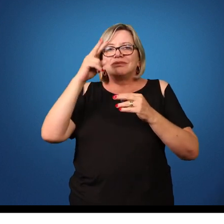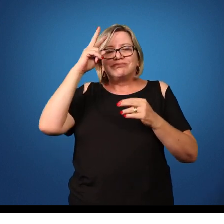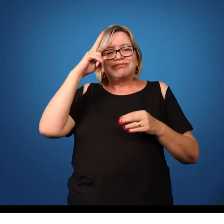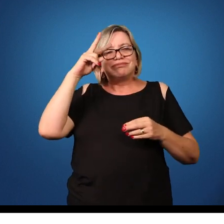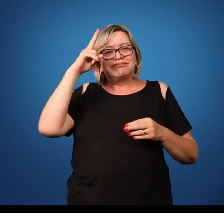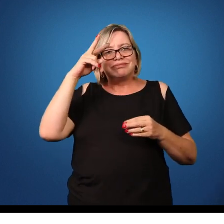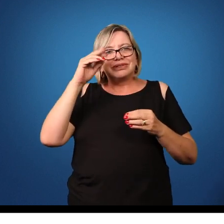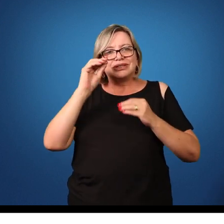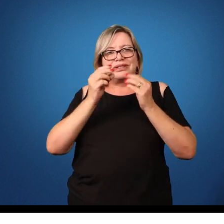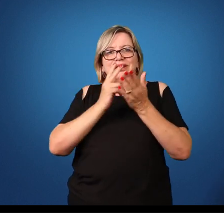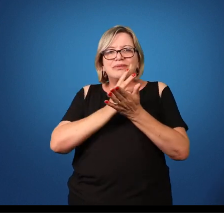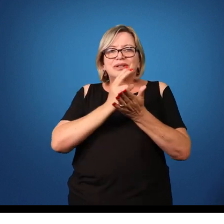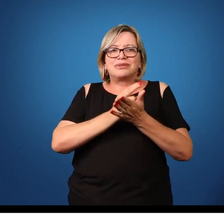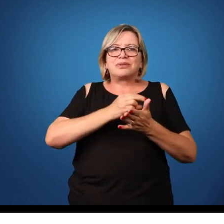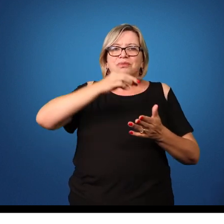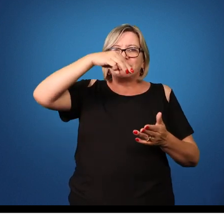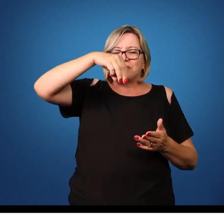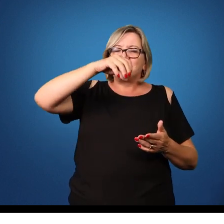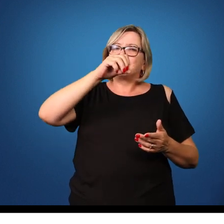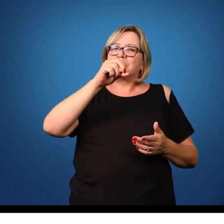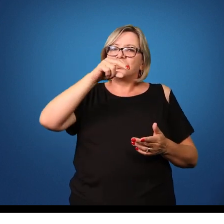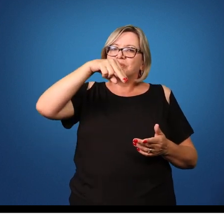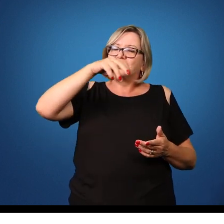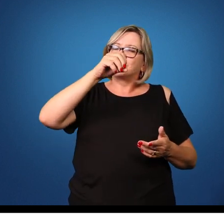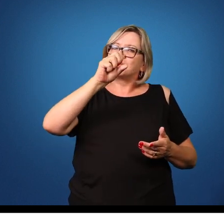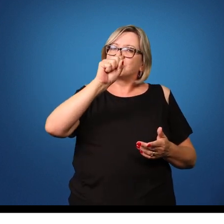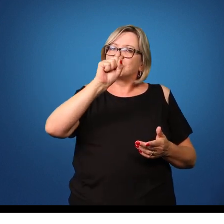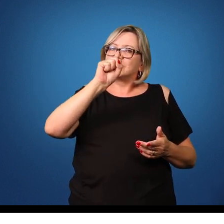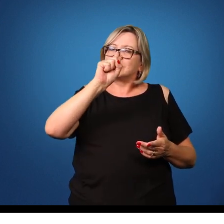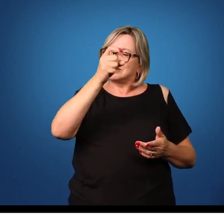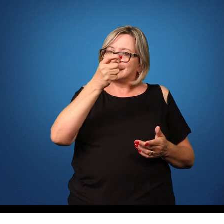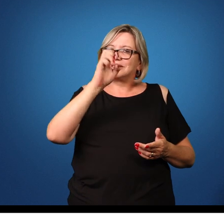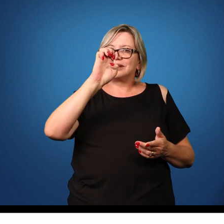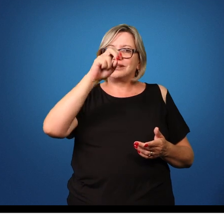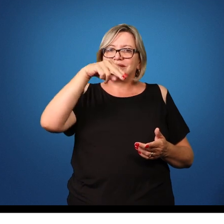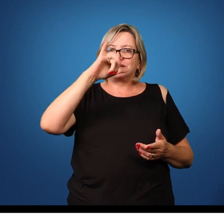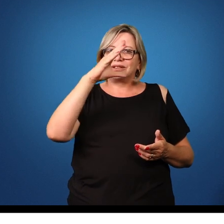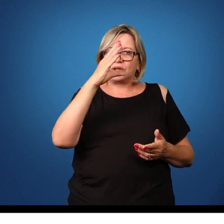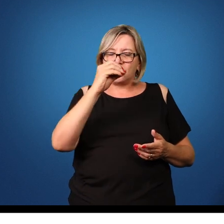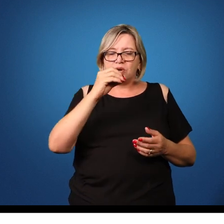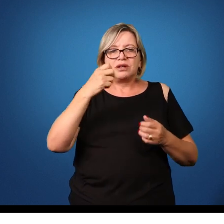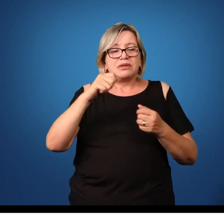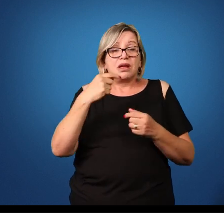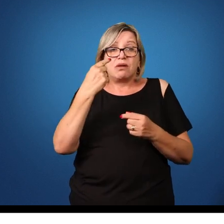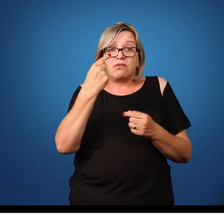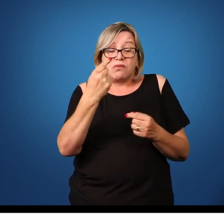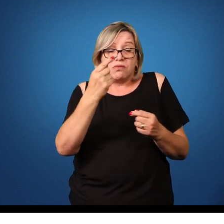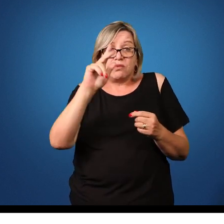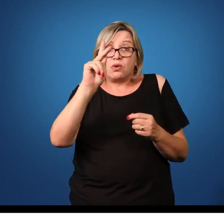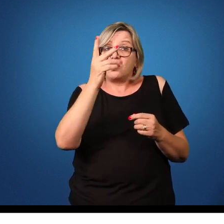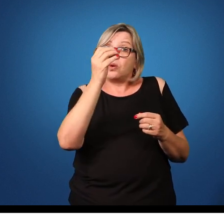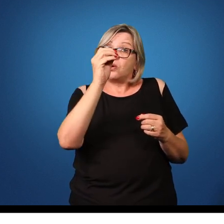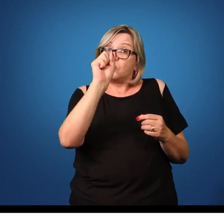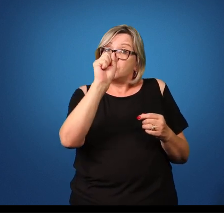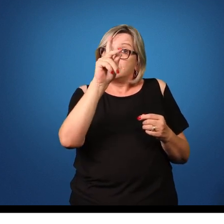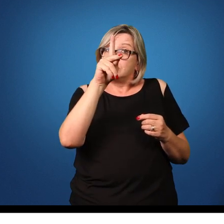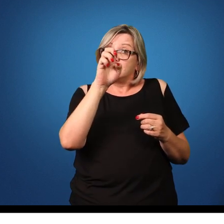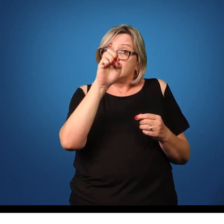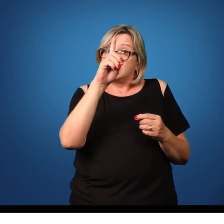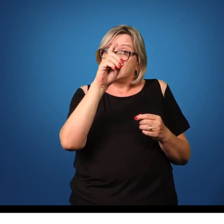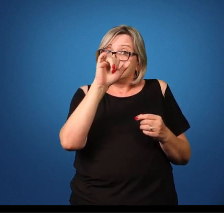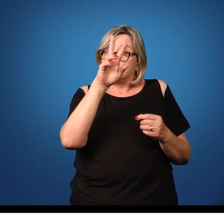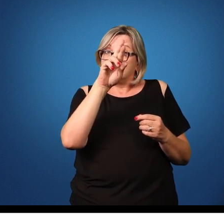é um ciclo monoxênico, ou seja, é um ciclo que só precisa de um hospedeiro, que no caso é o ser humano, que é o hospedeiro definitivo.